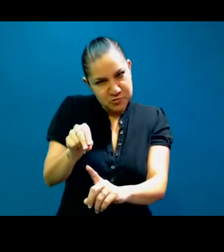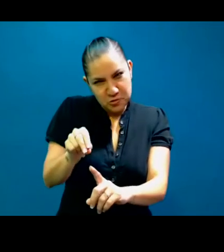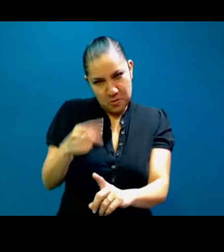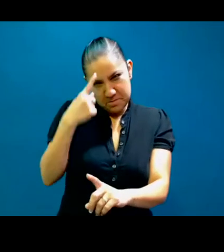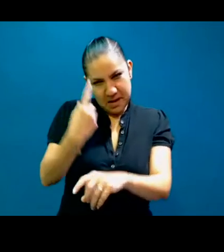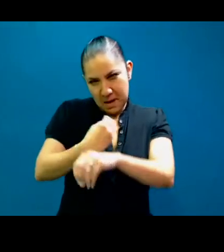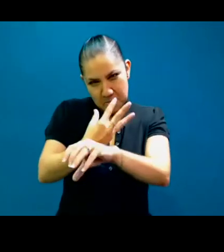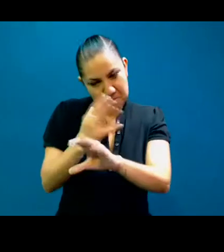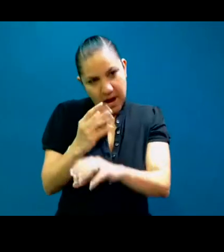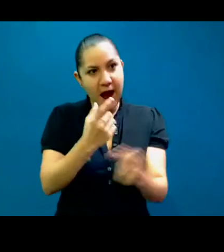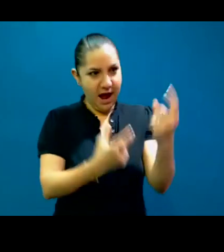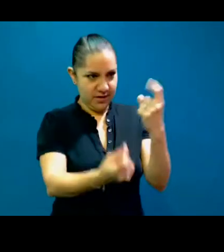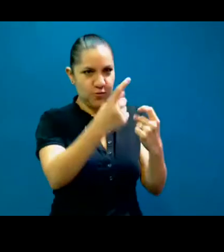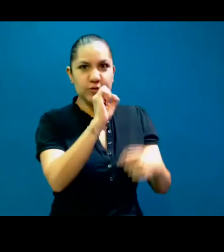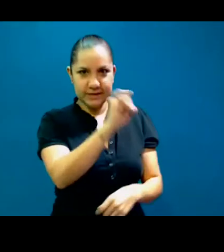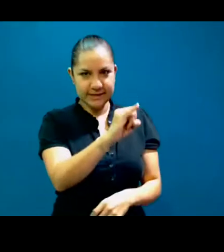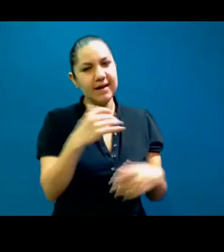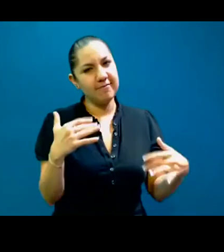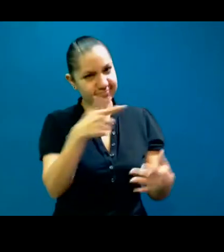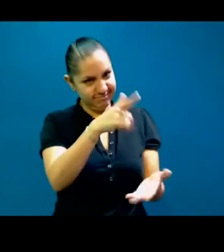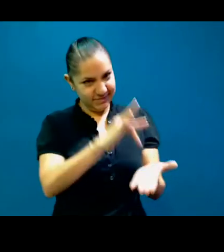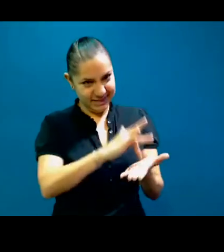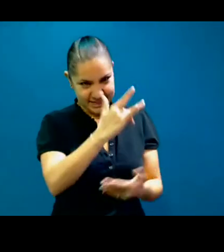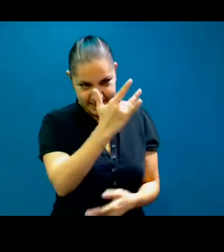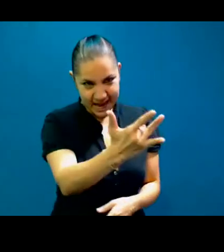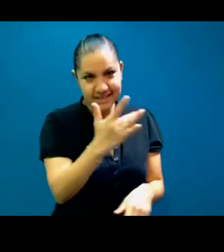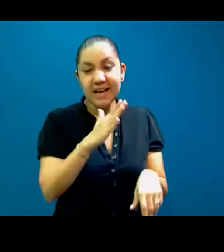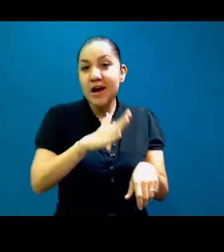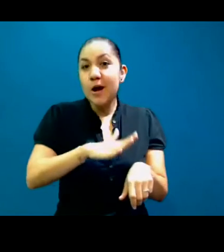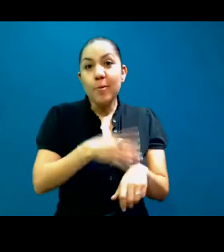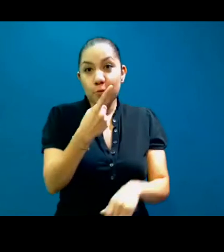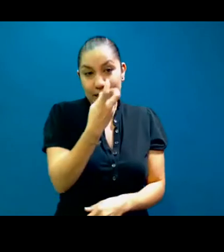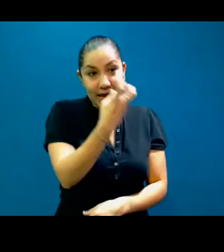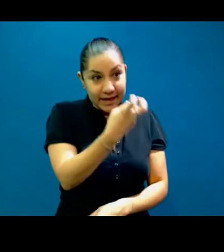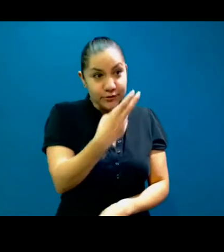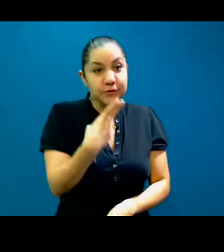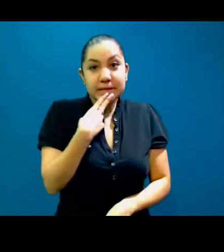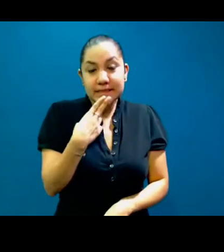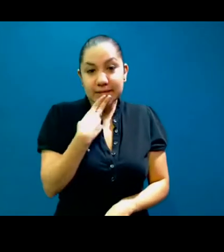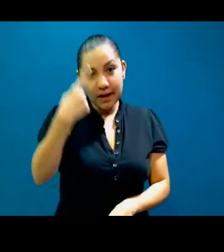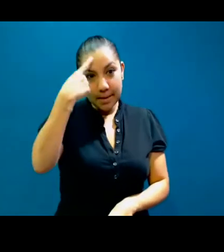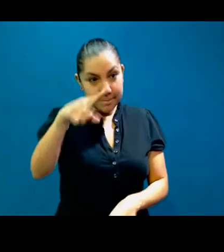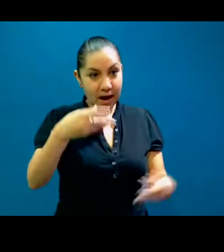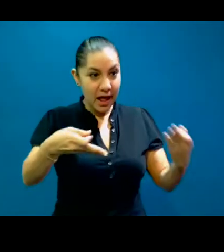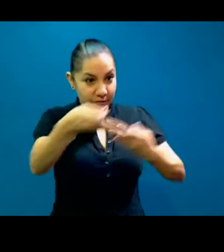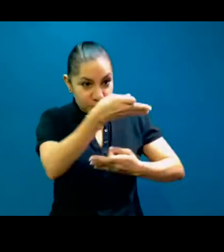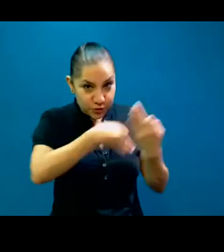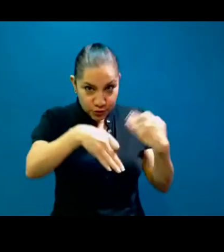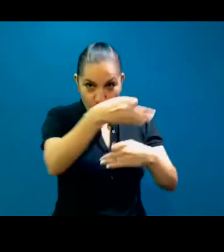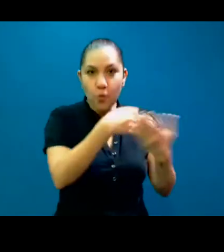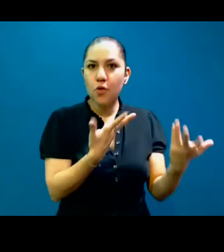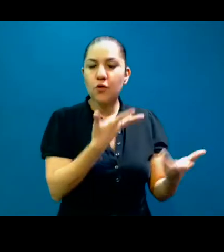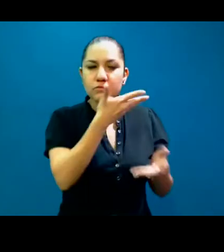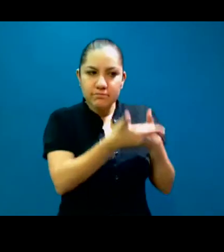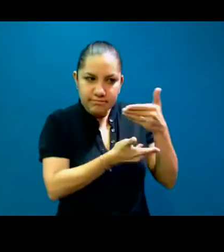mil gracias, porque realmente nos ayuda a todos a eso, abrir nuestra perspectiva a otras formas de entender el